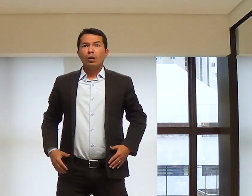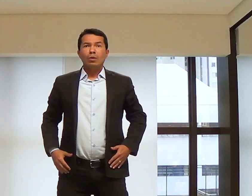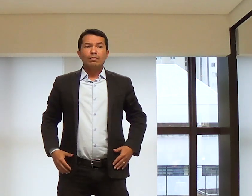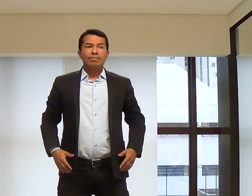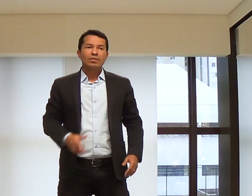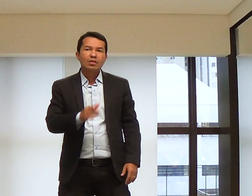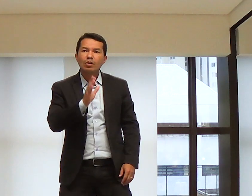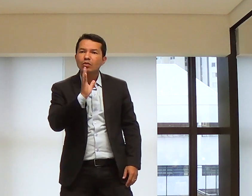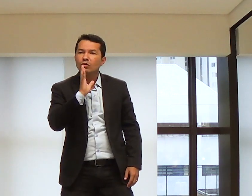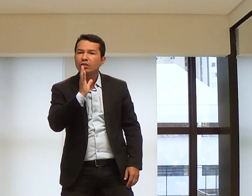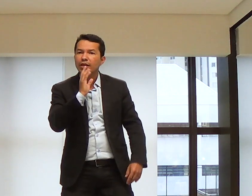aí,